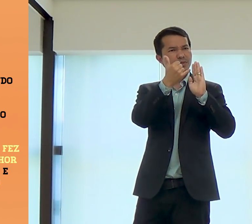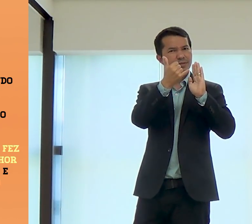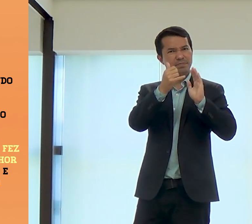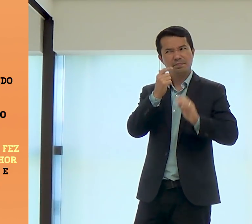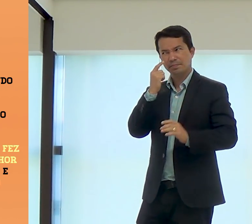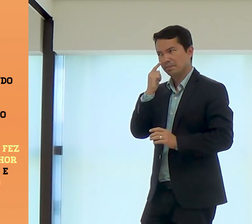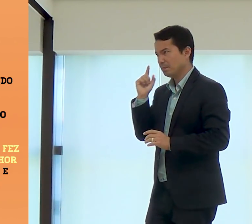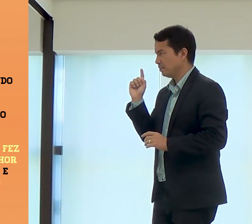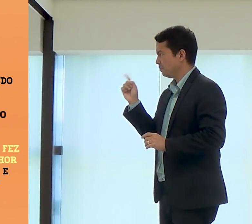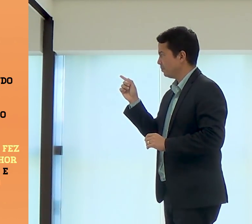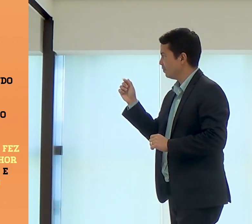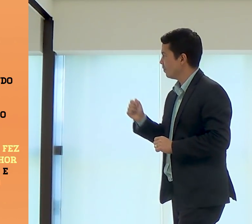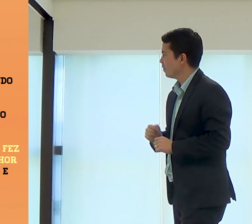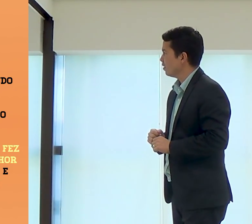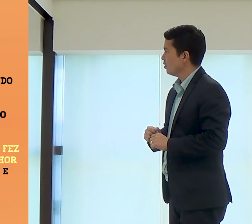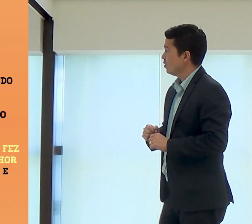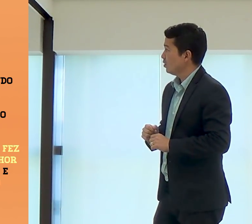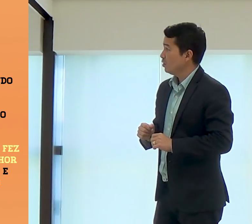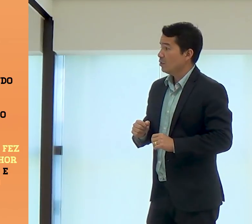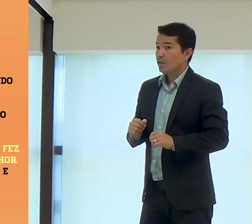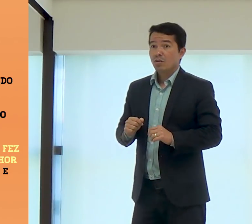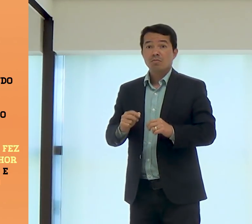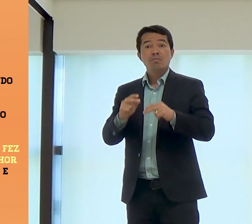Então, fala a respeito de José.